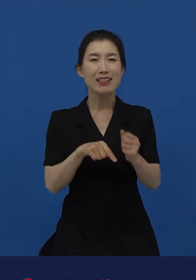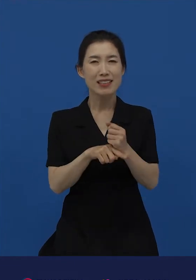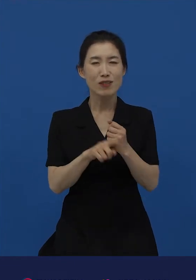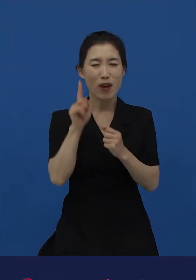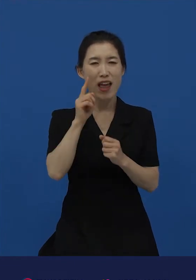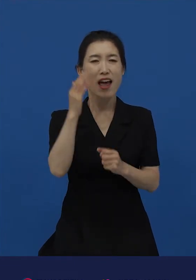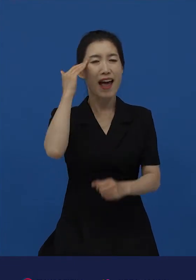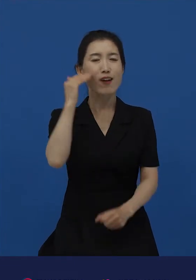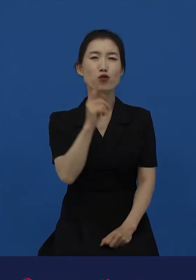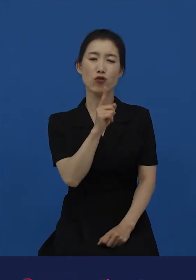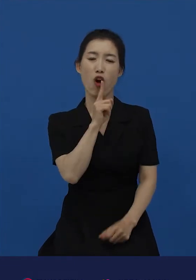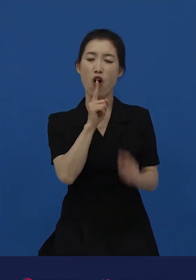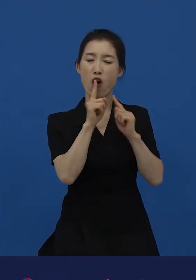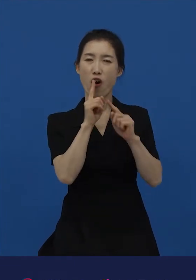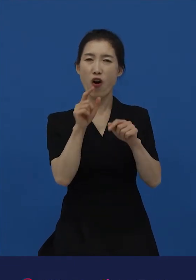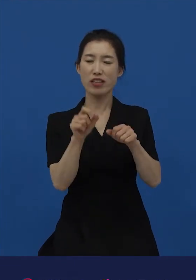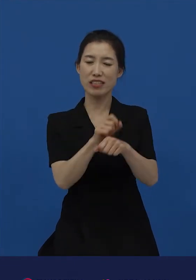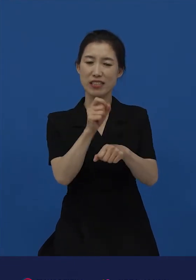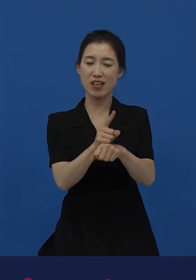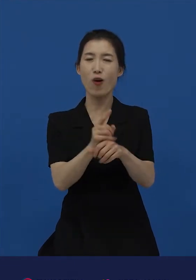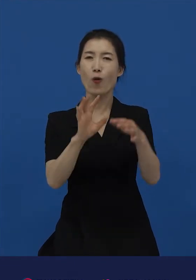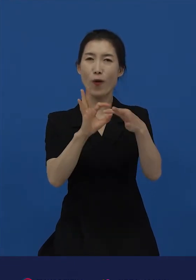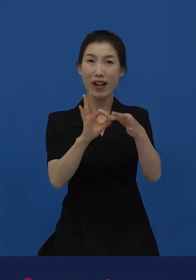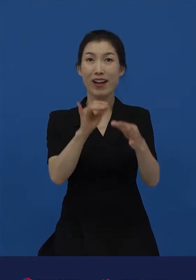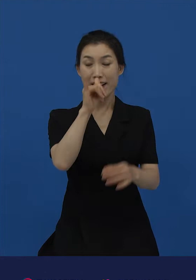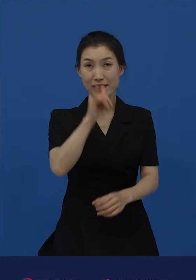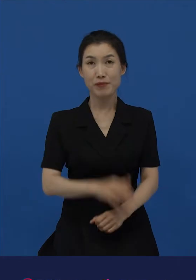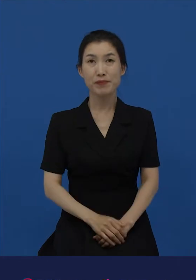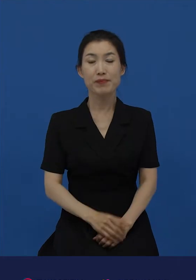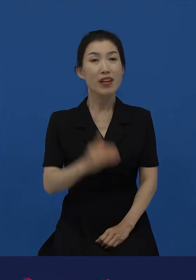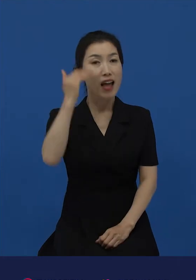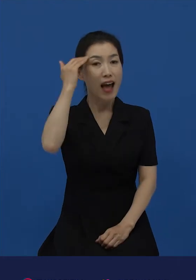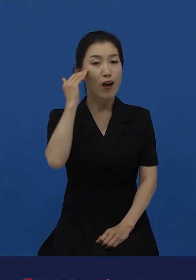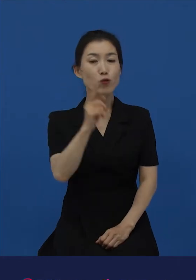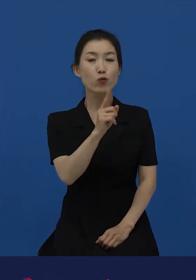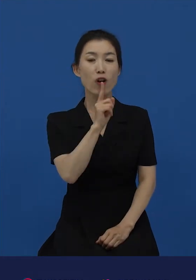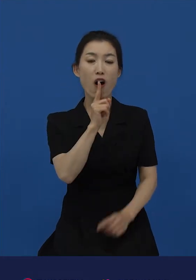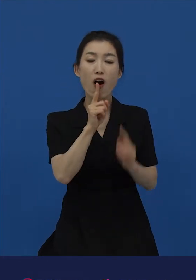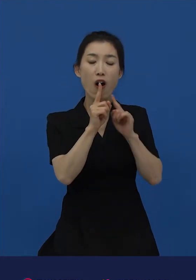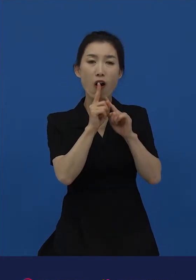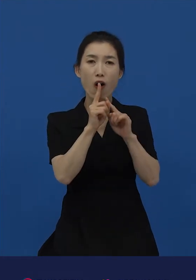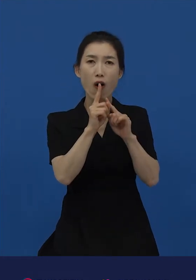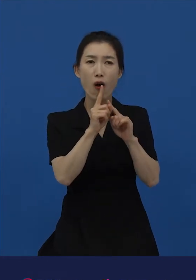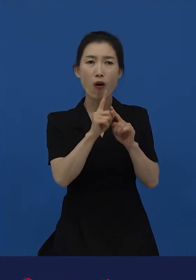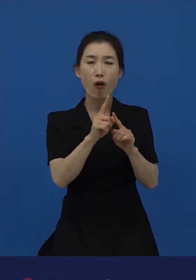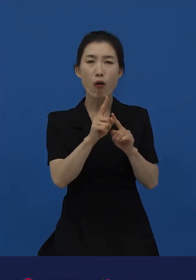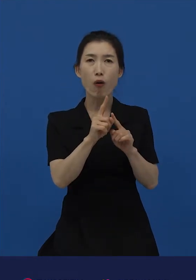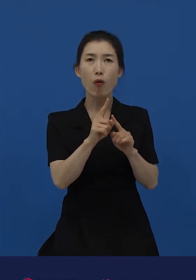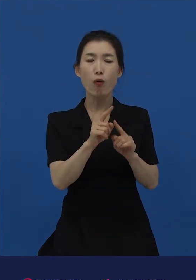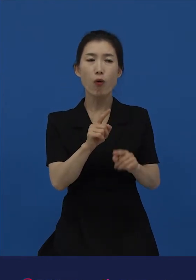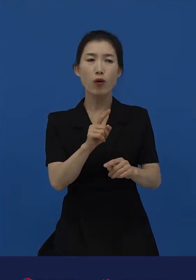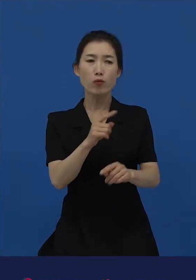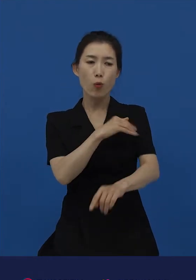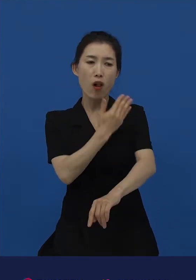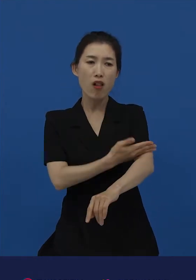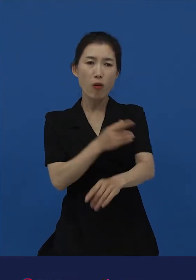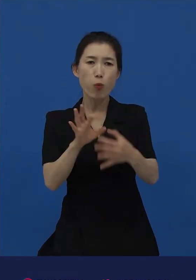한국어가 숨어 있습니다. 물론 그런 한국어를 만든 이면에는 그렇게 생각하는 우리 대한민국 사람들이